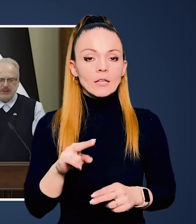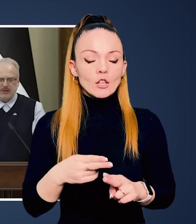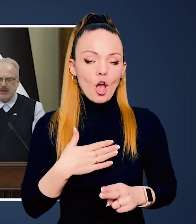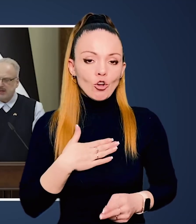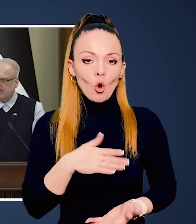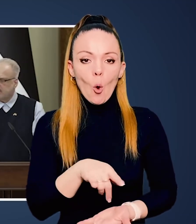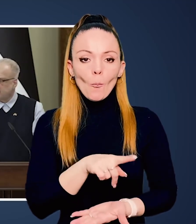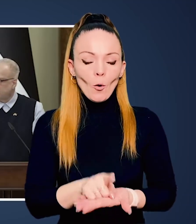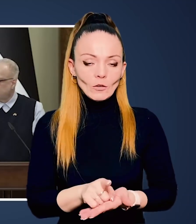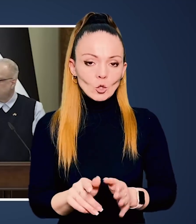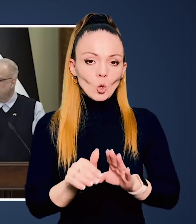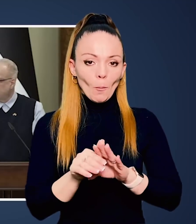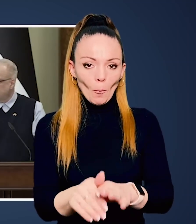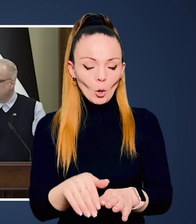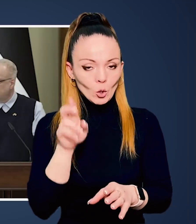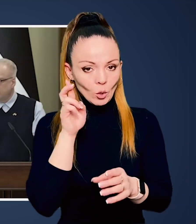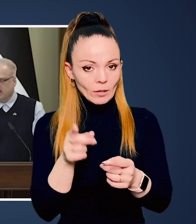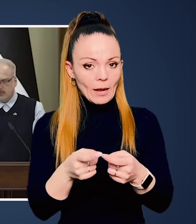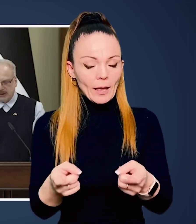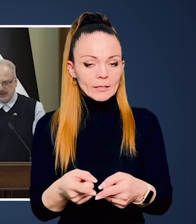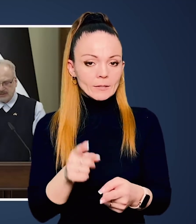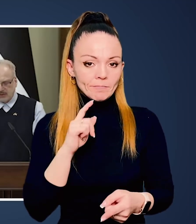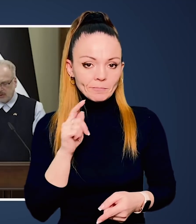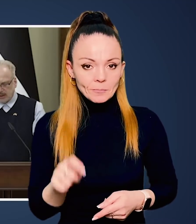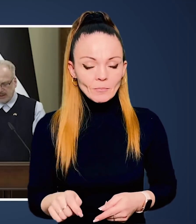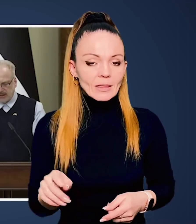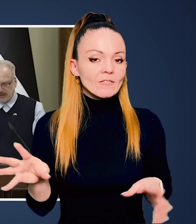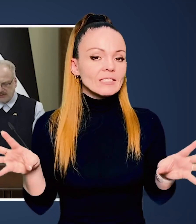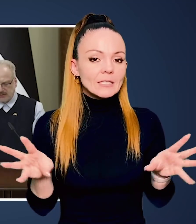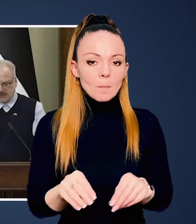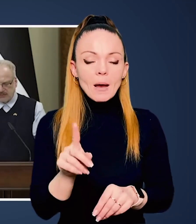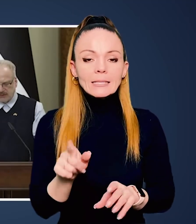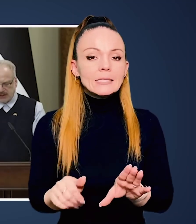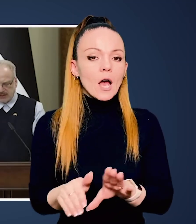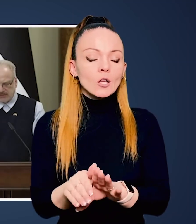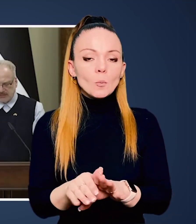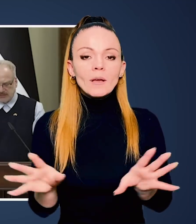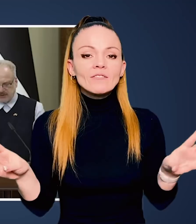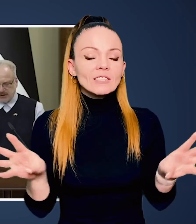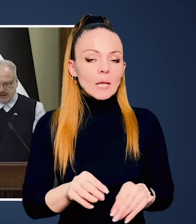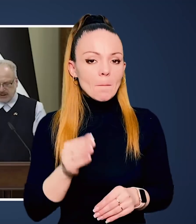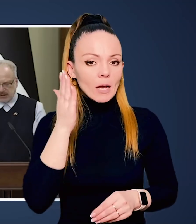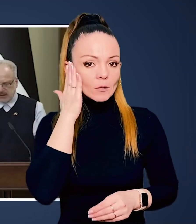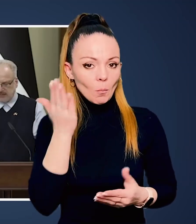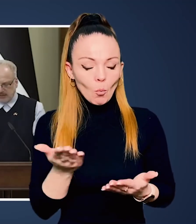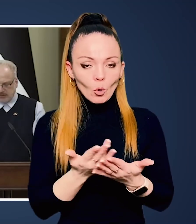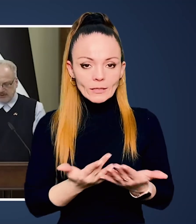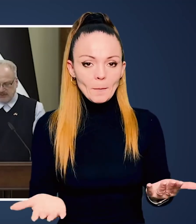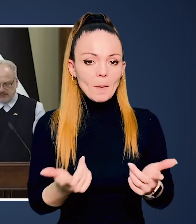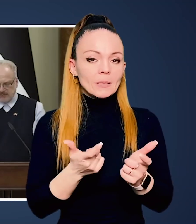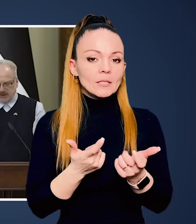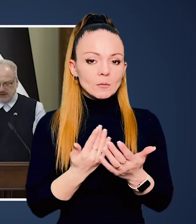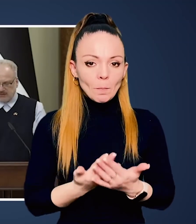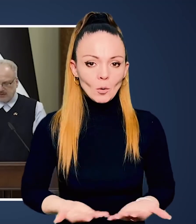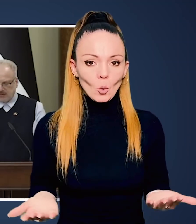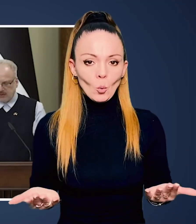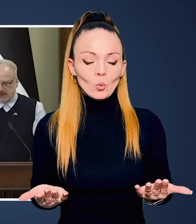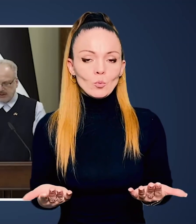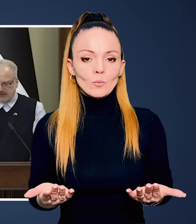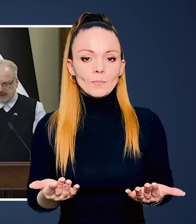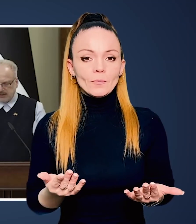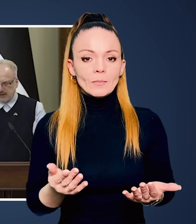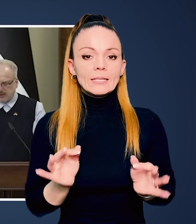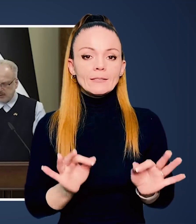'ється за нас, і то наш обов'язок допомогти в країні. Всіма засобами, всіма способами,